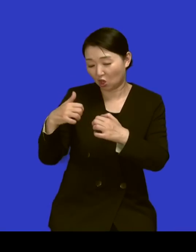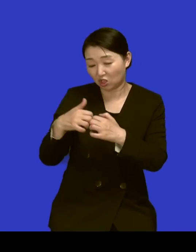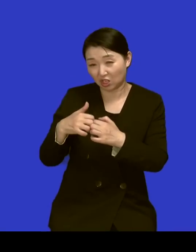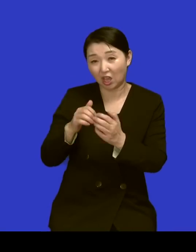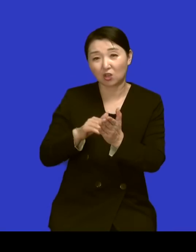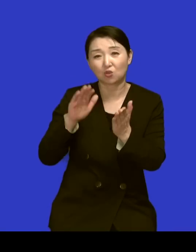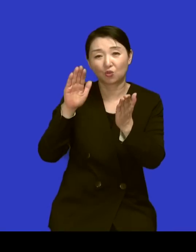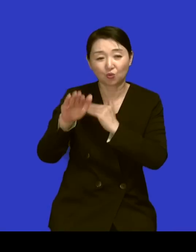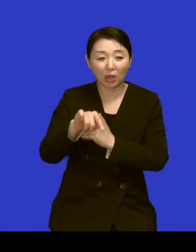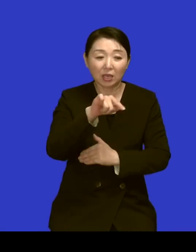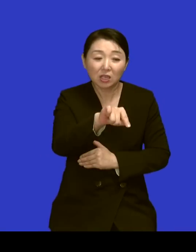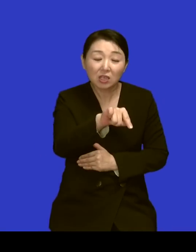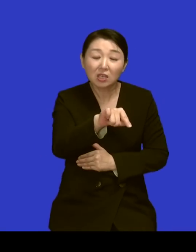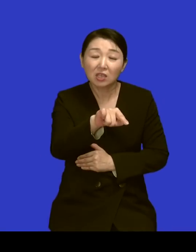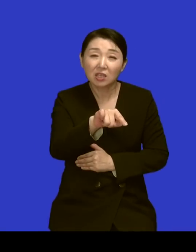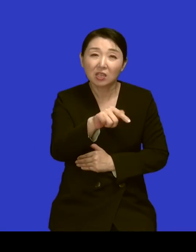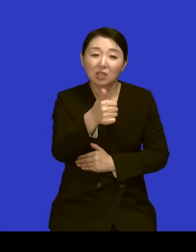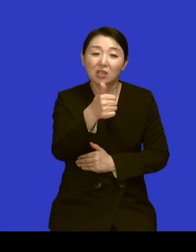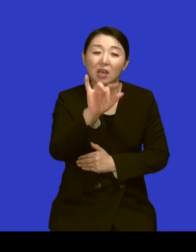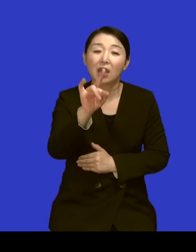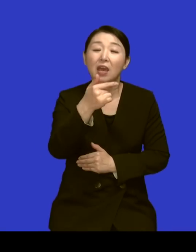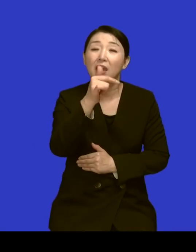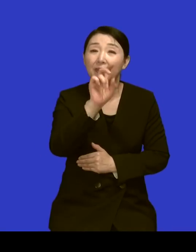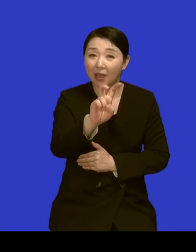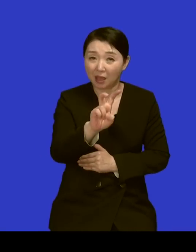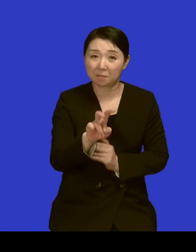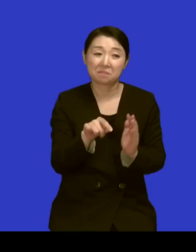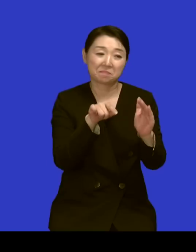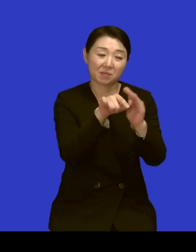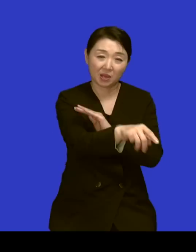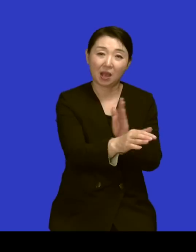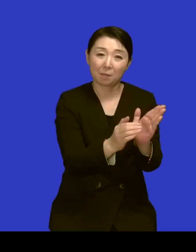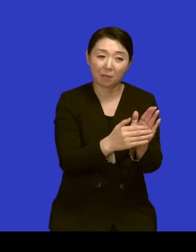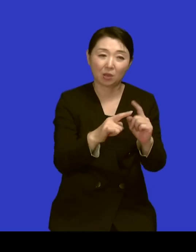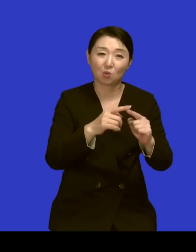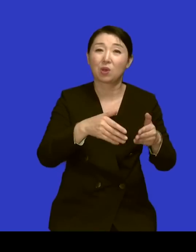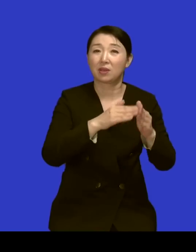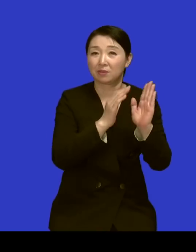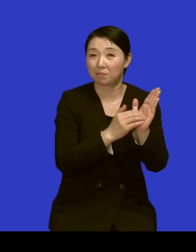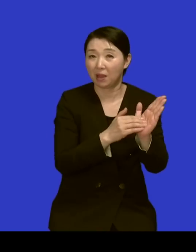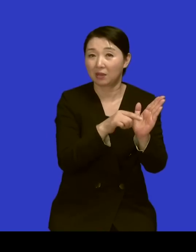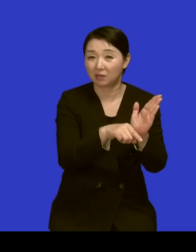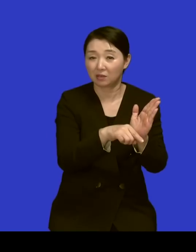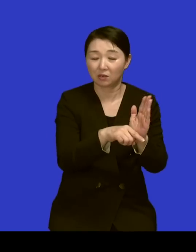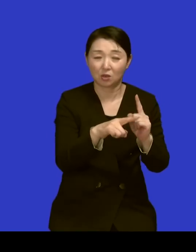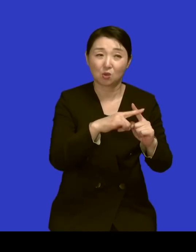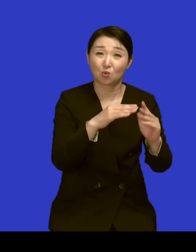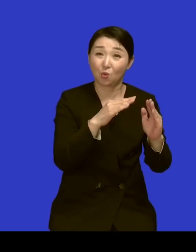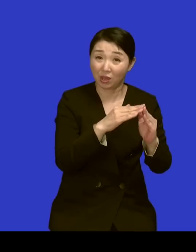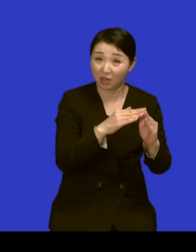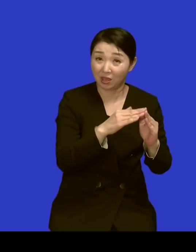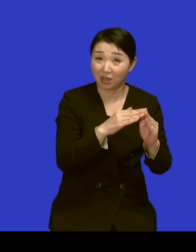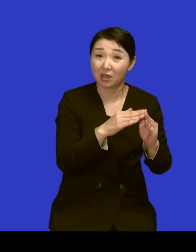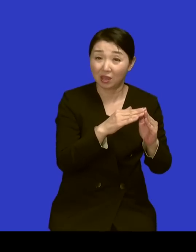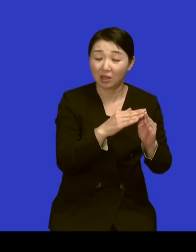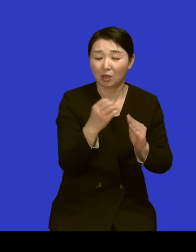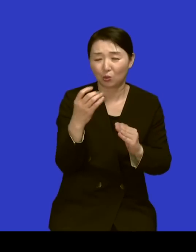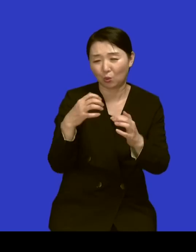내려가셔서 네 교회를 개척하시니까 네 오히려 이제 교회도 교회이지만 그때 전쟁 직후니까